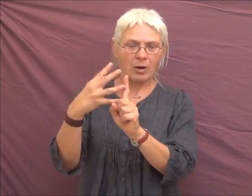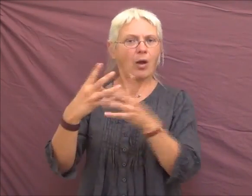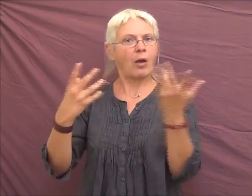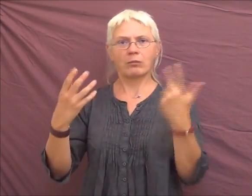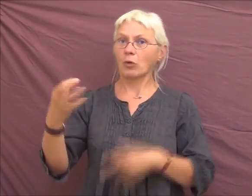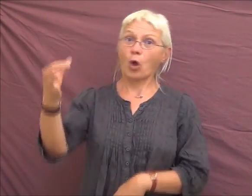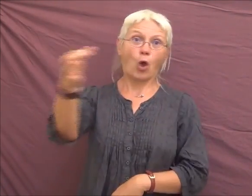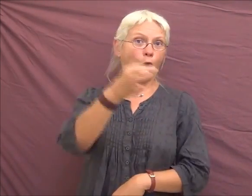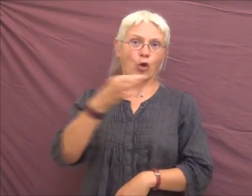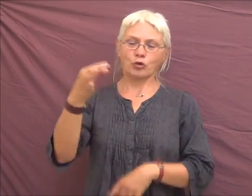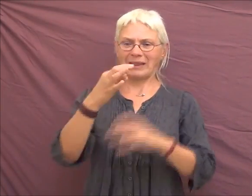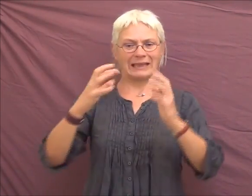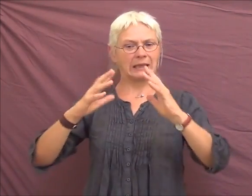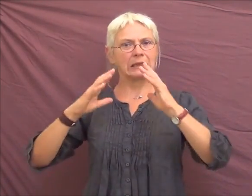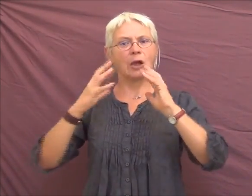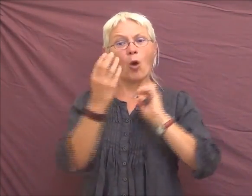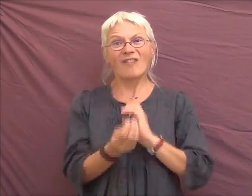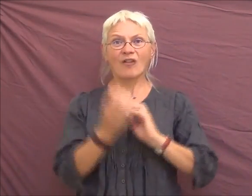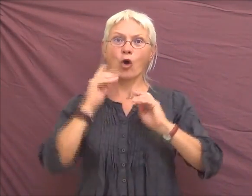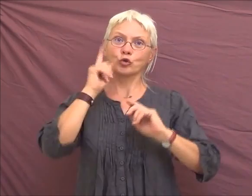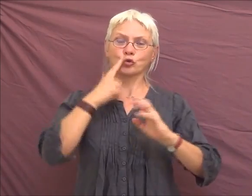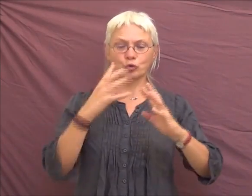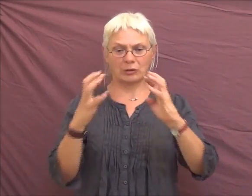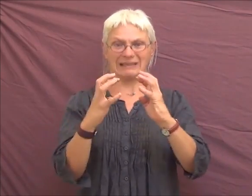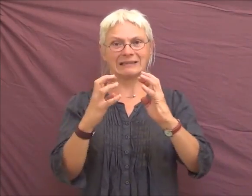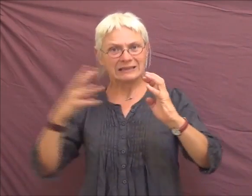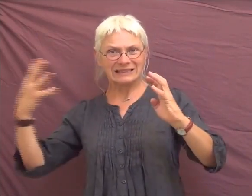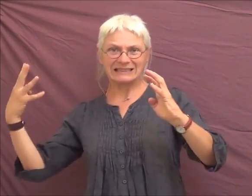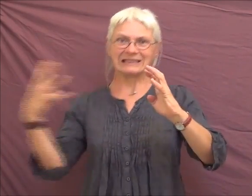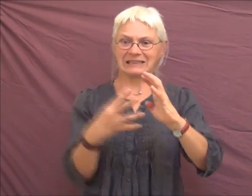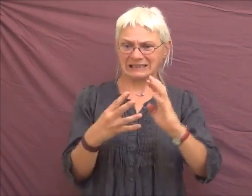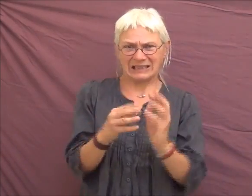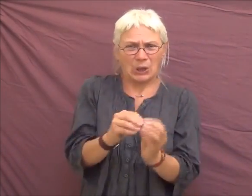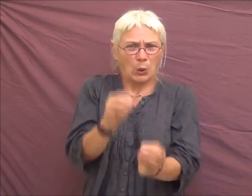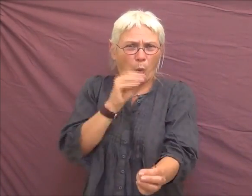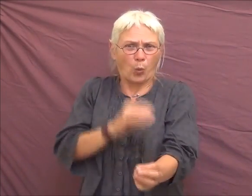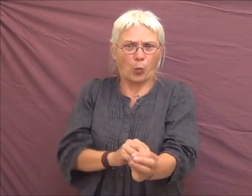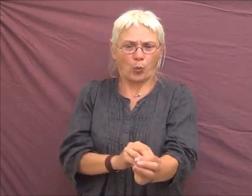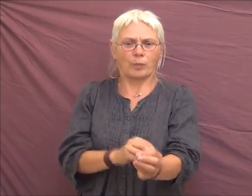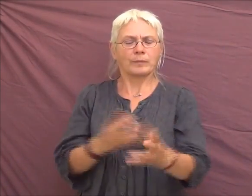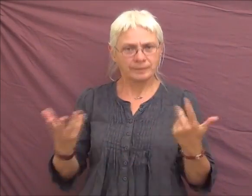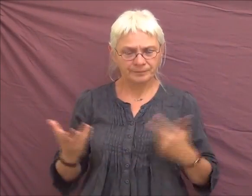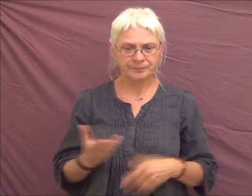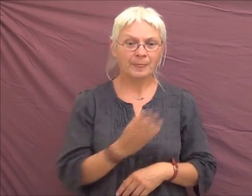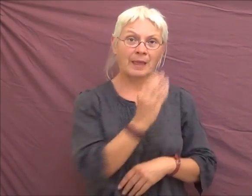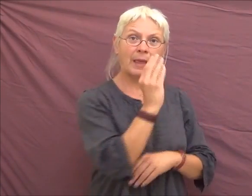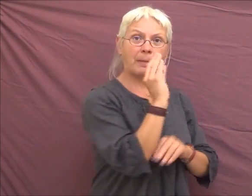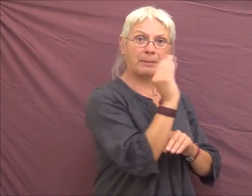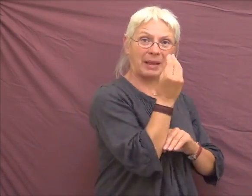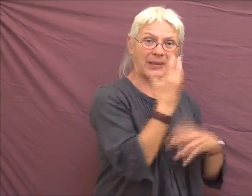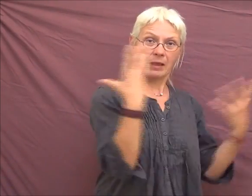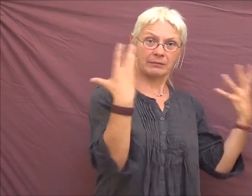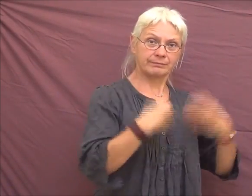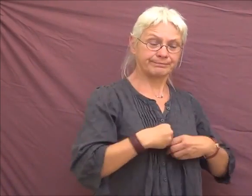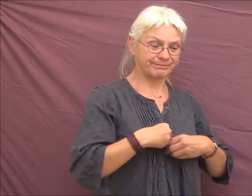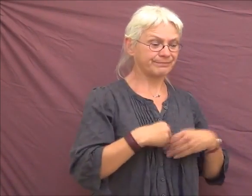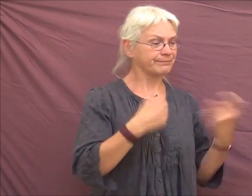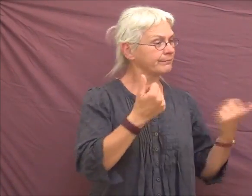enfants sourds, dès leur premier mois de vie. Les bébés intersexes, quant à eux, sont mutilés dès leur plus jeune âge pour leur assigner un sexe